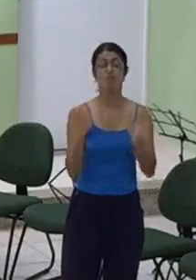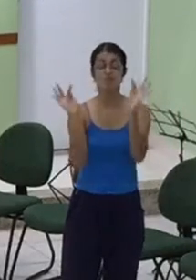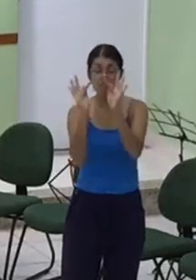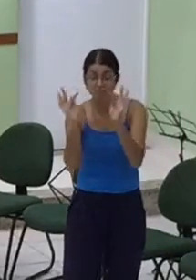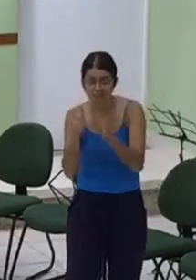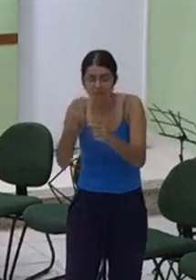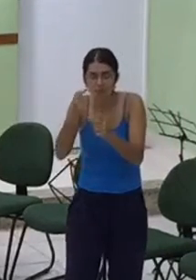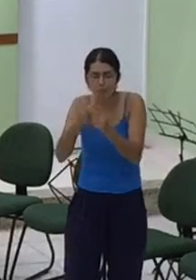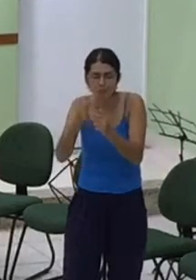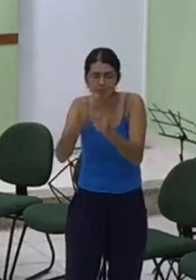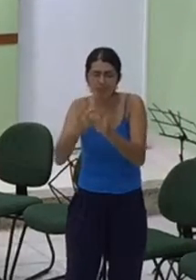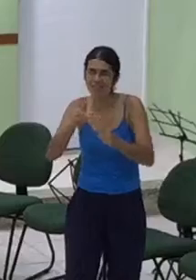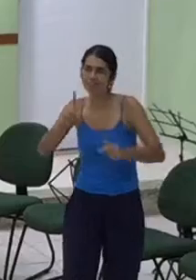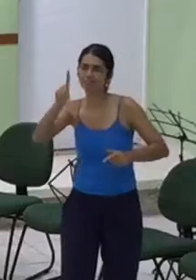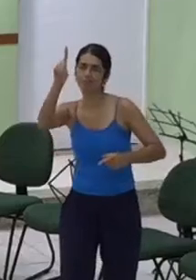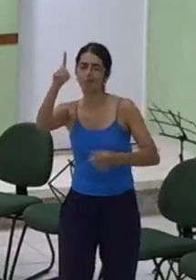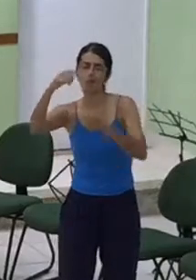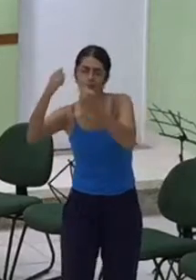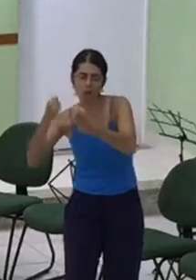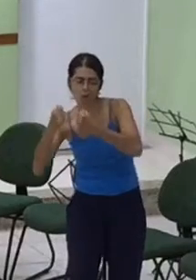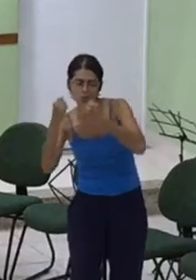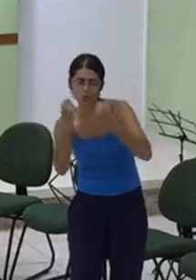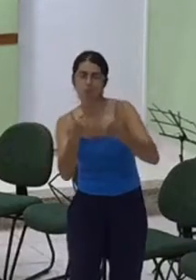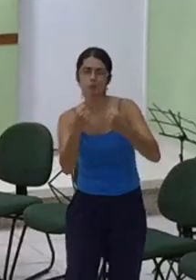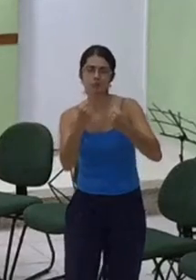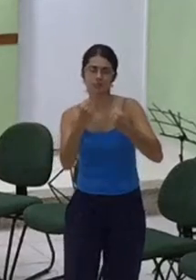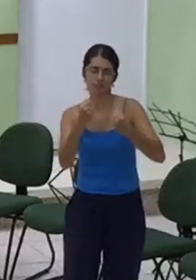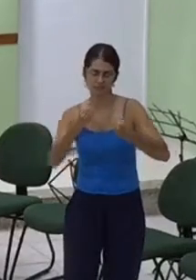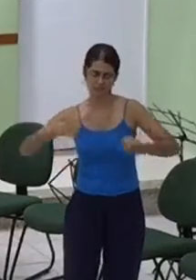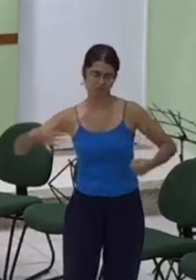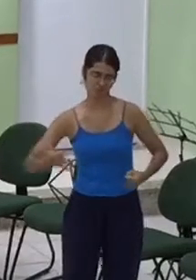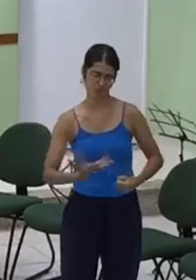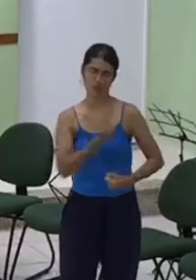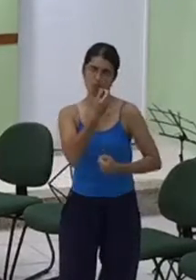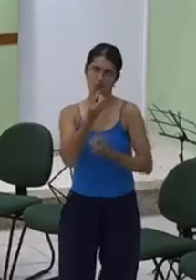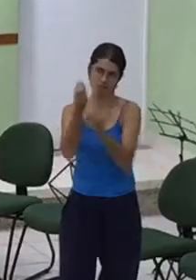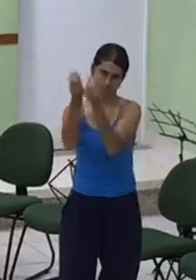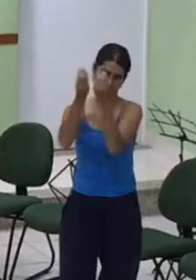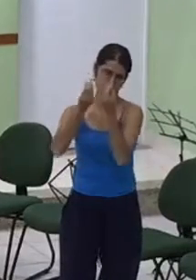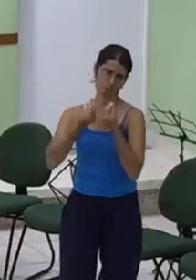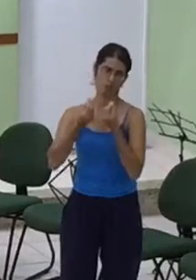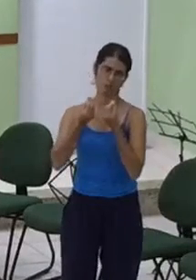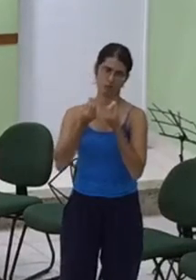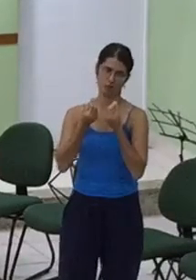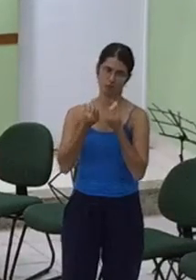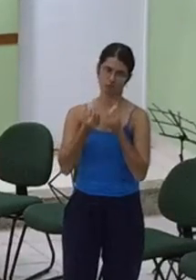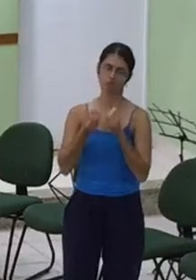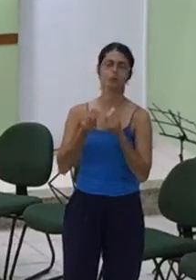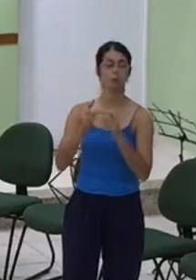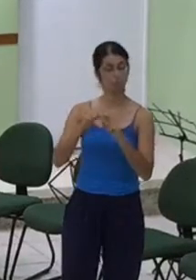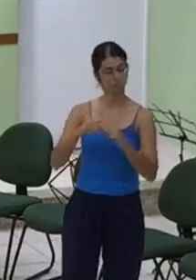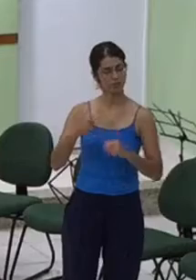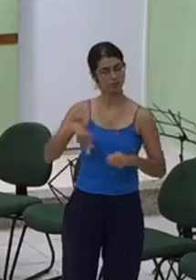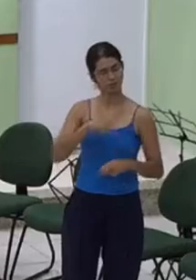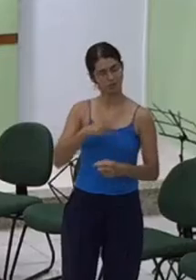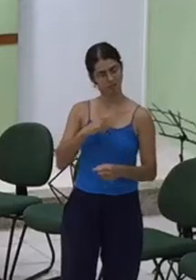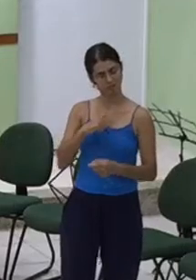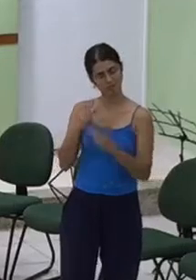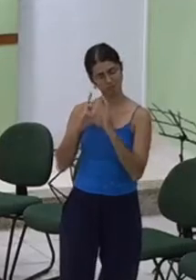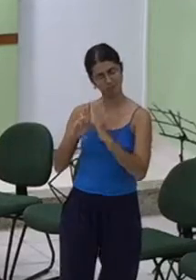em Deus que pode todas as coisas e nos dê uma salvação e que nele nós temos esperança. Amém? Eu quero fazer uma última